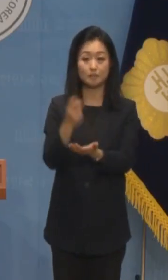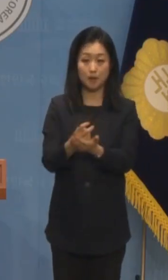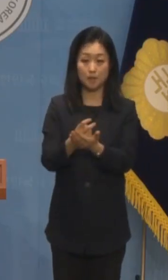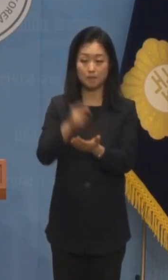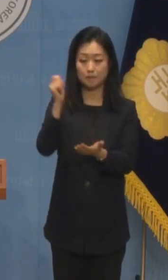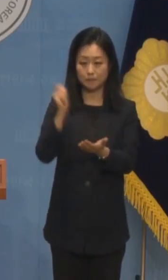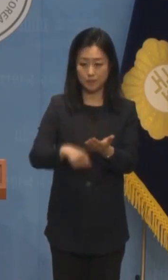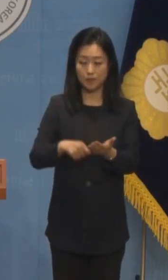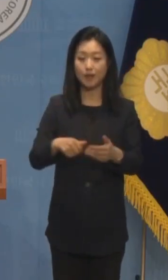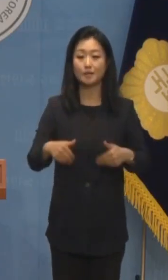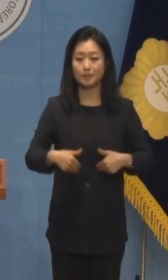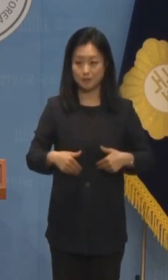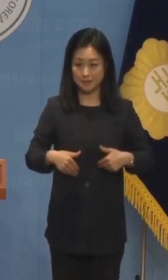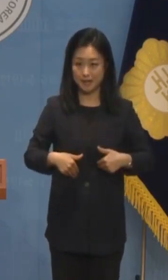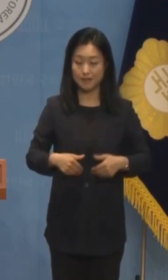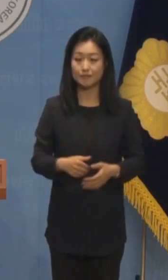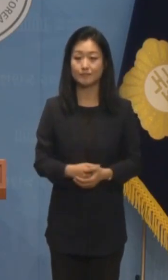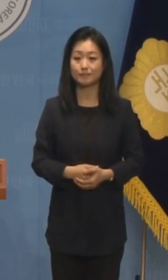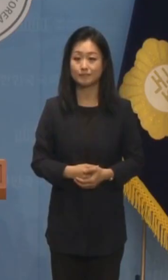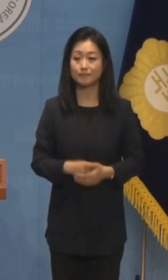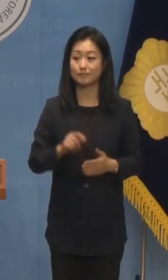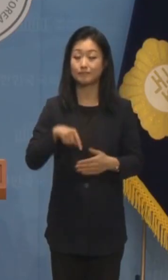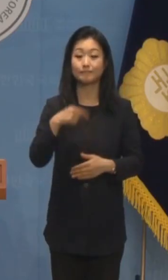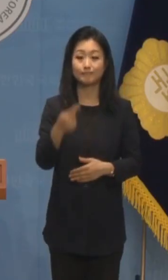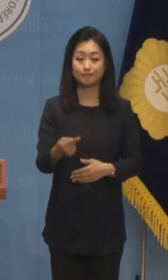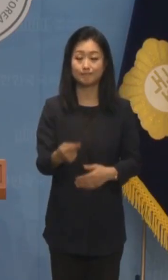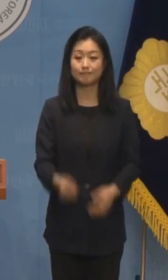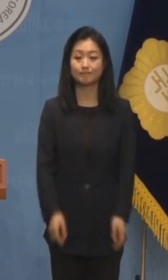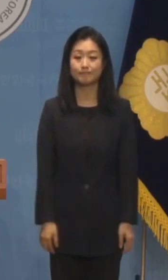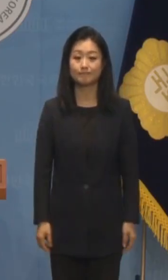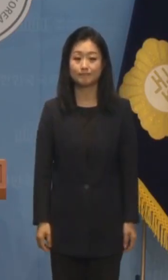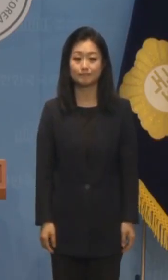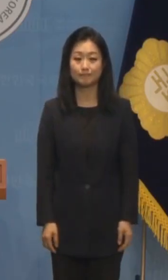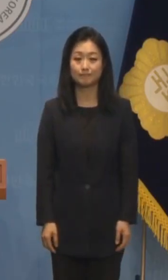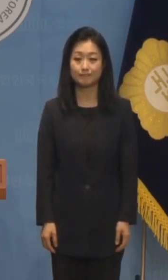진행되어야 합니다. 두 번째 브리핑 드리겠습니다.